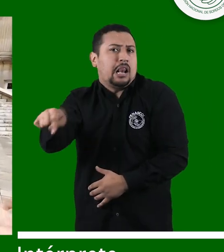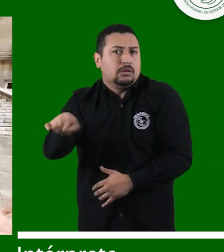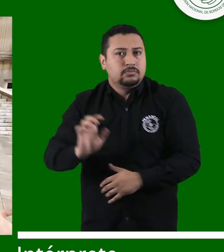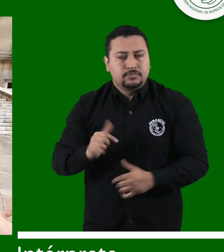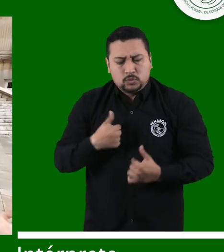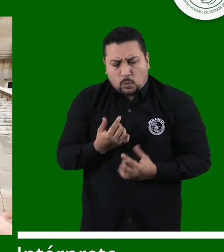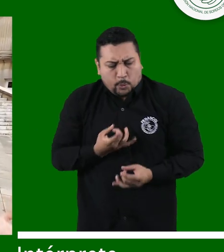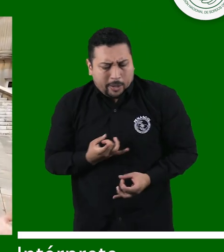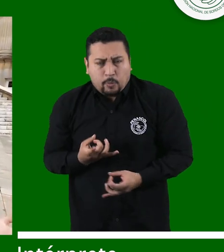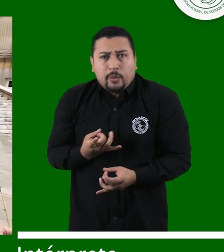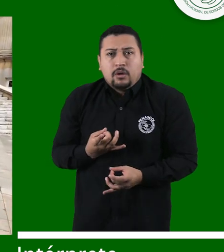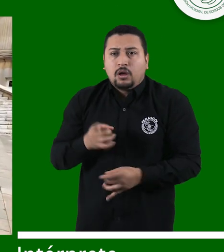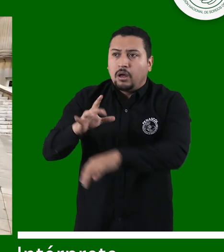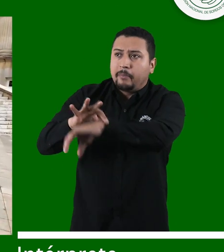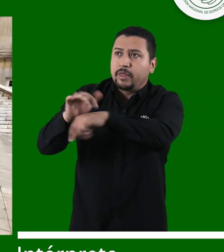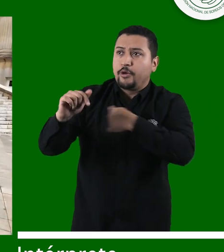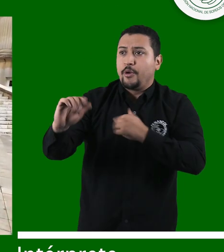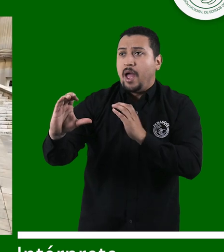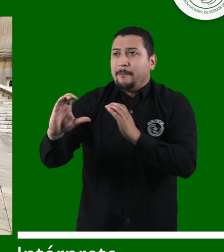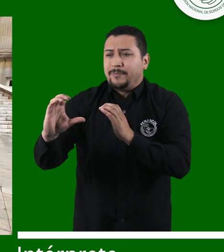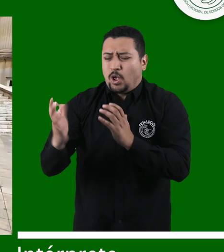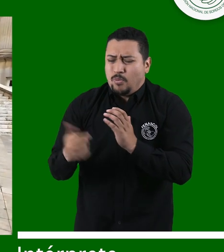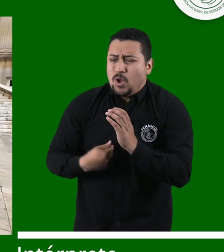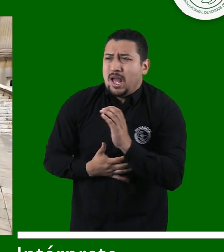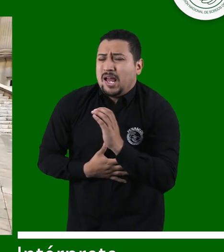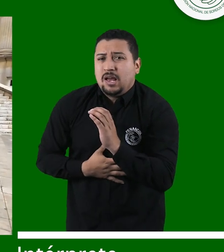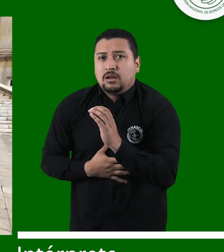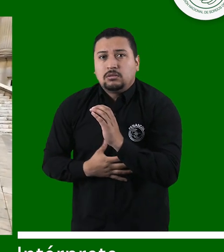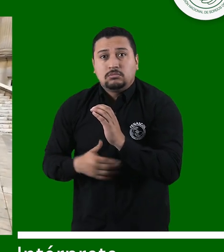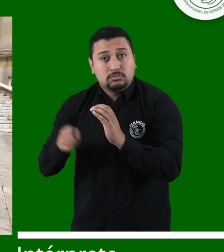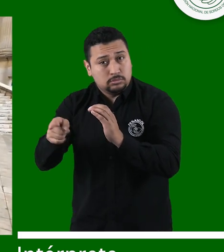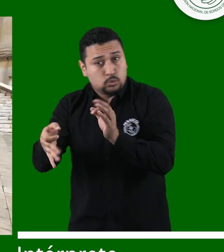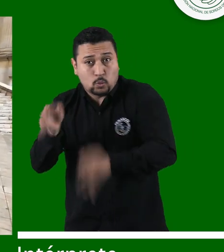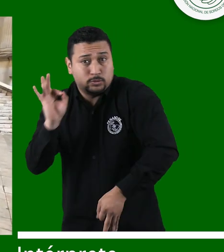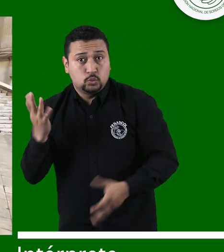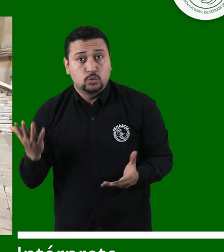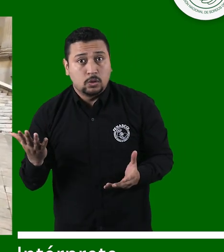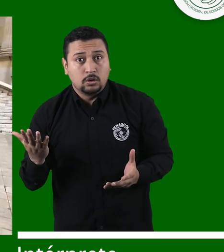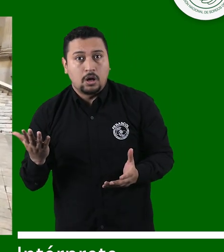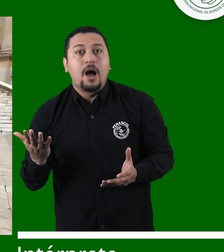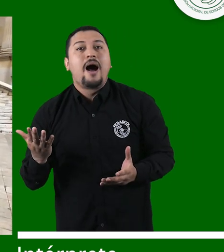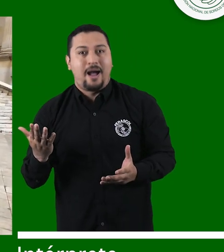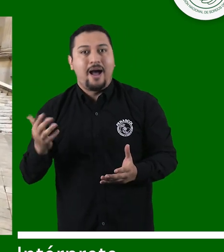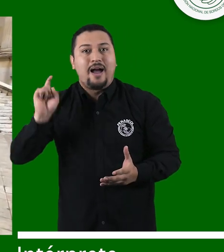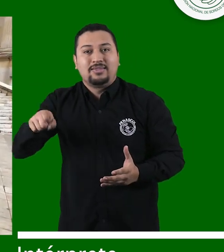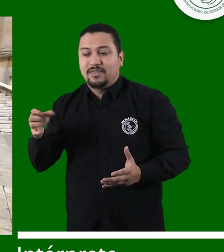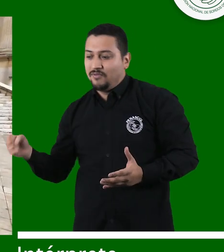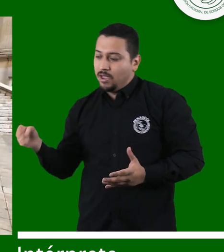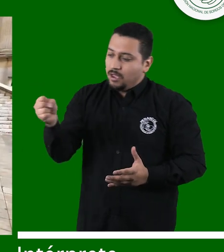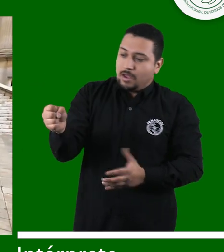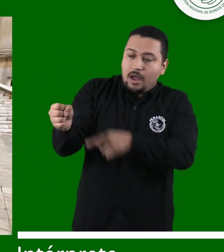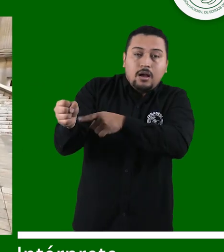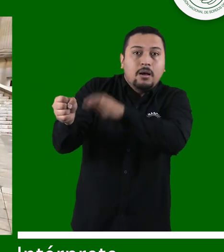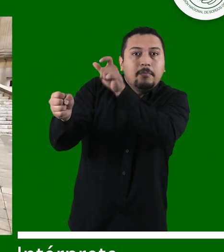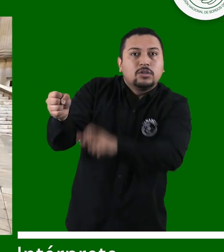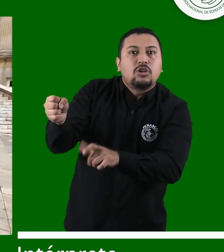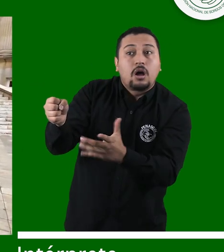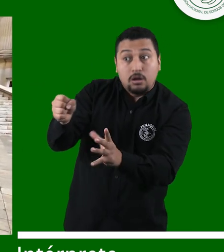una dolencia y no sepa cómo expresarle al médico. Entonces deberá salir un funcionario X que haga parte de ese